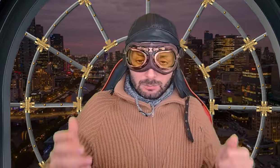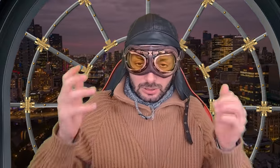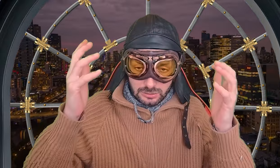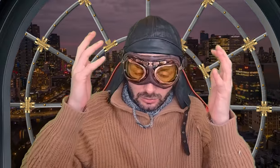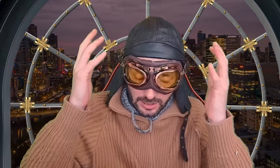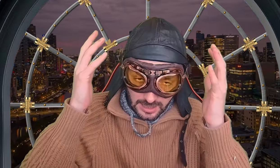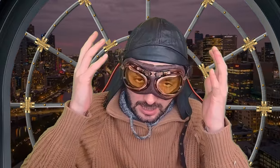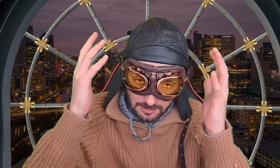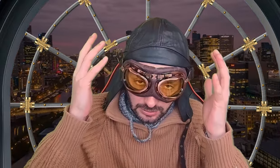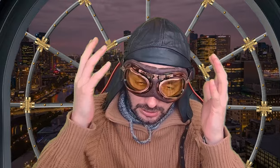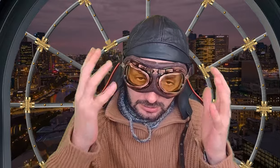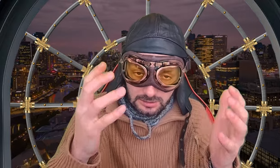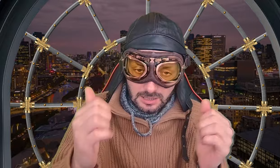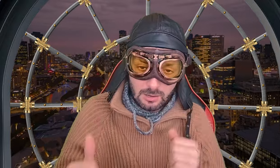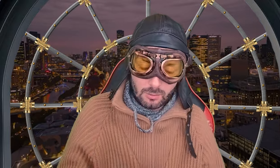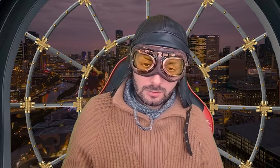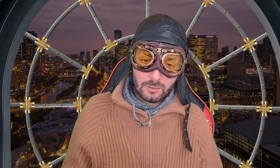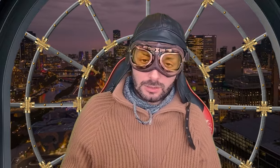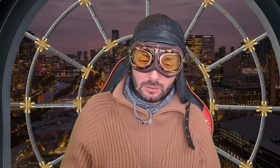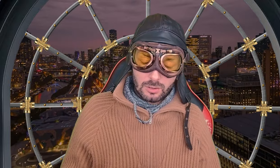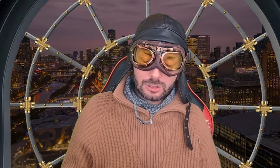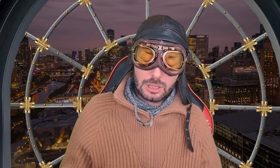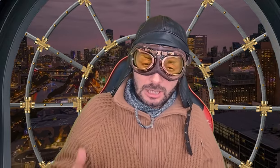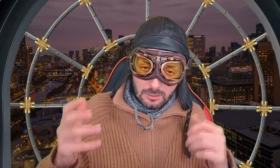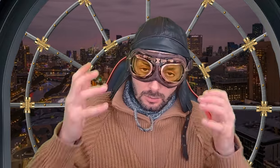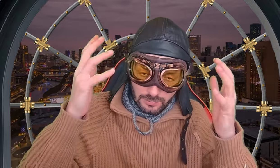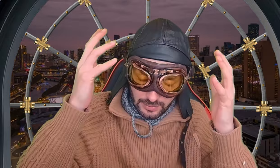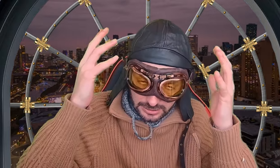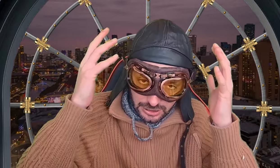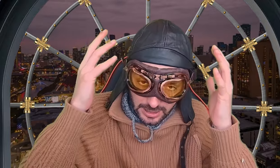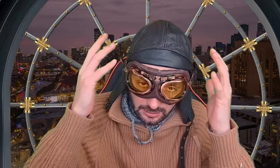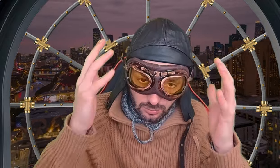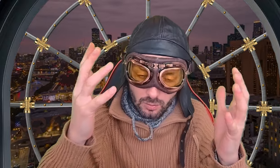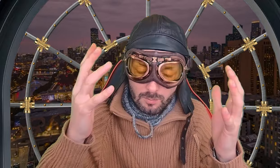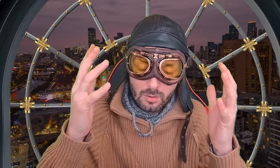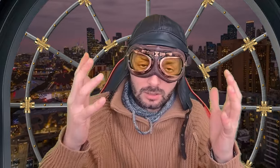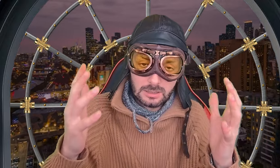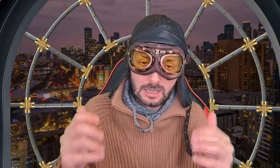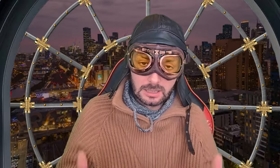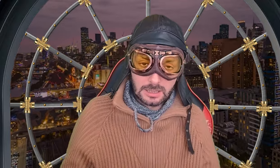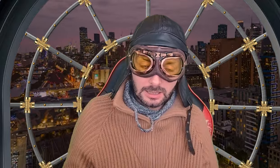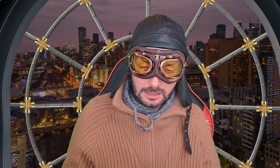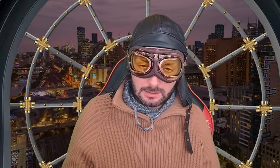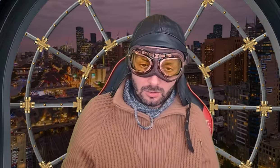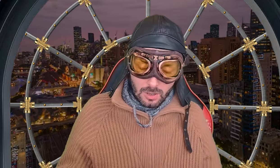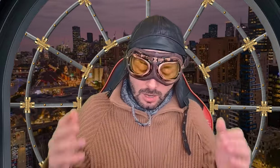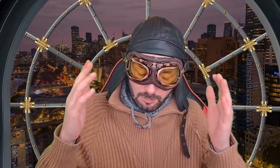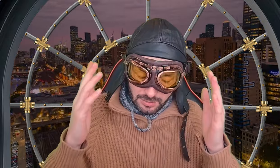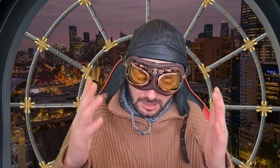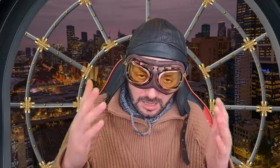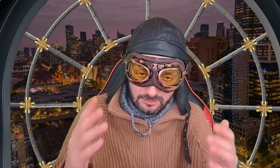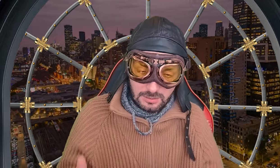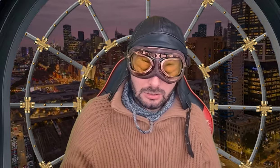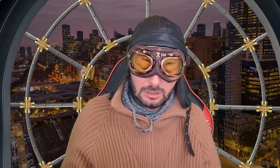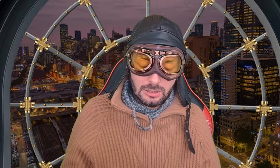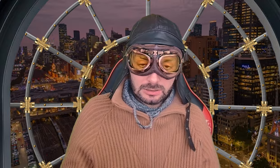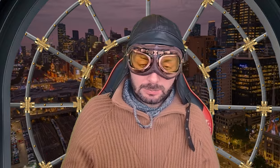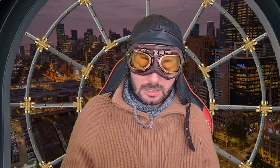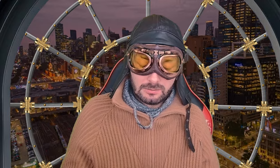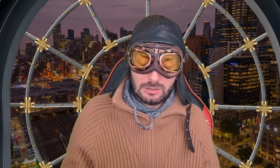Bitno je da nam istina otvori oči kako bi već jednom mogli da krenemo pravim i ispravnim